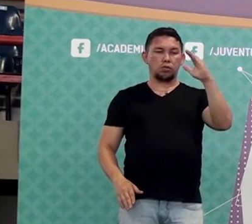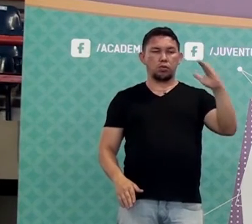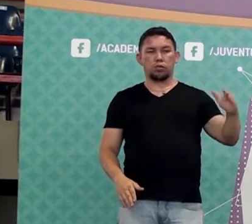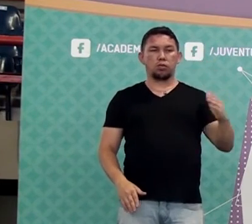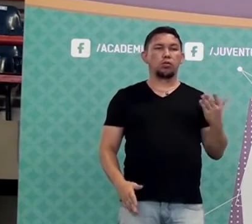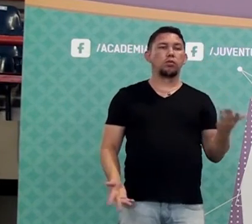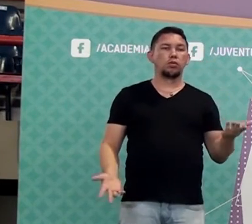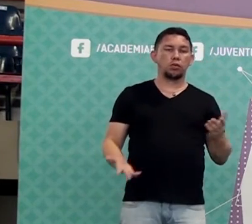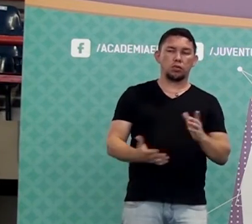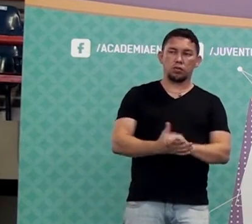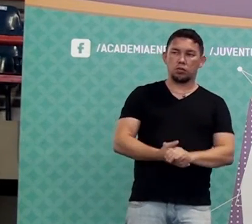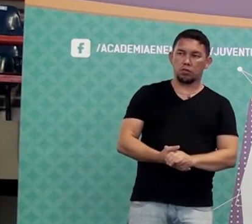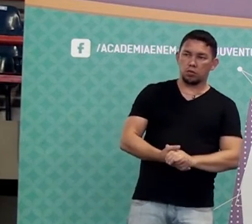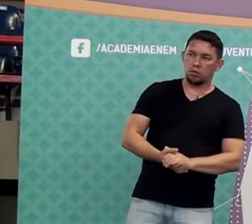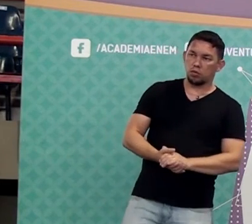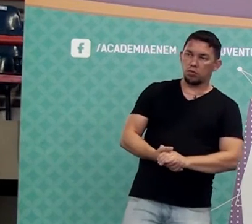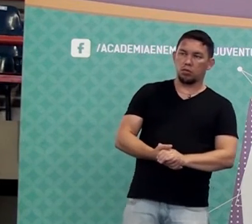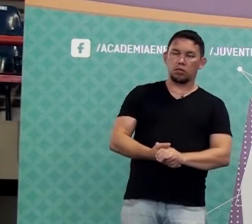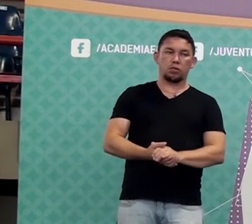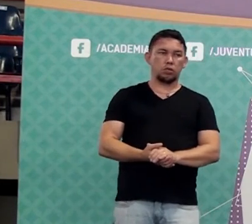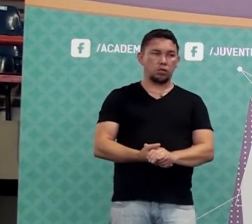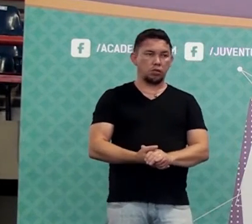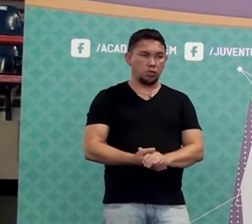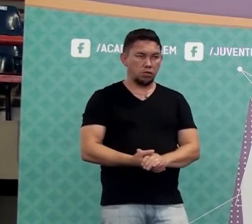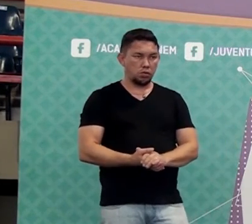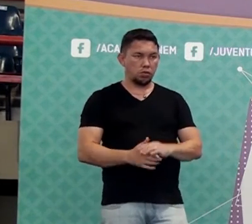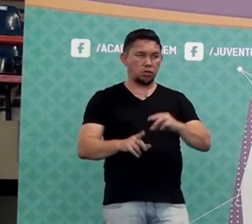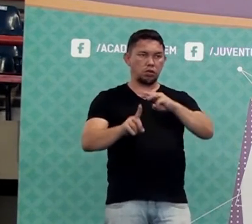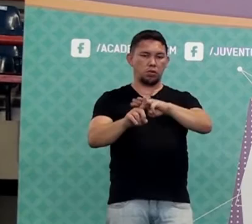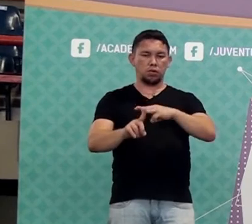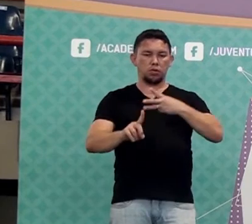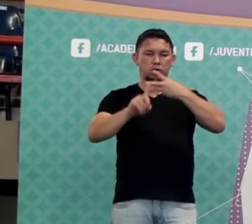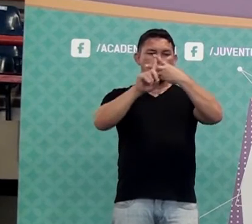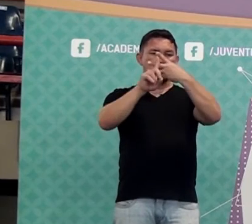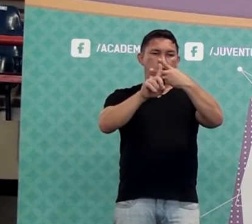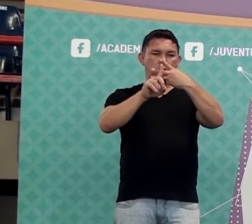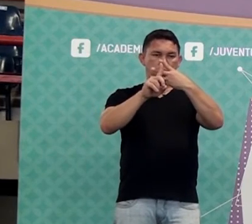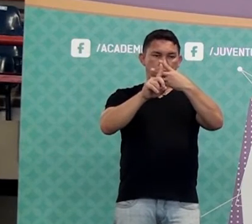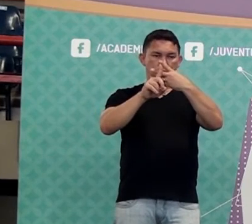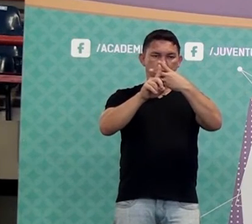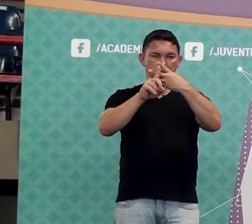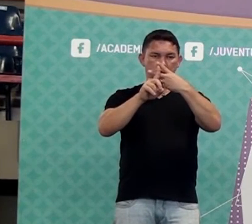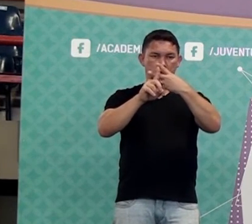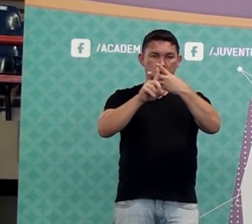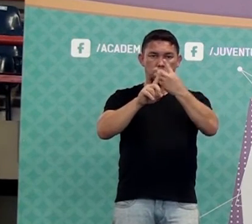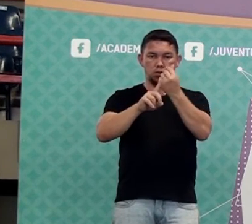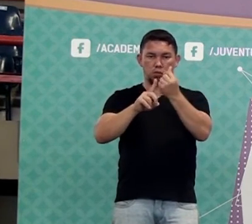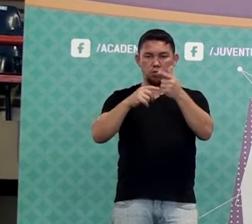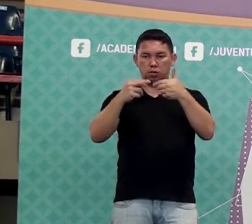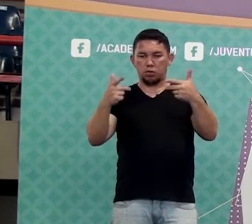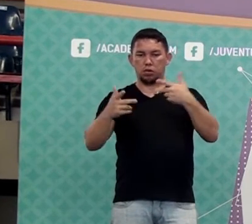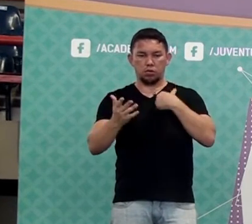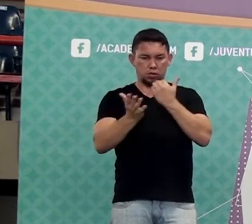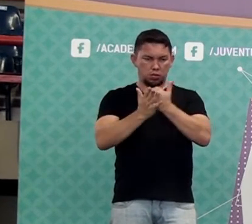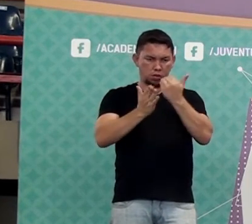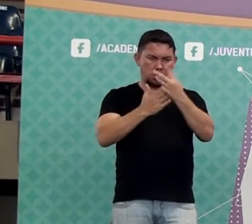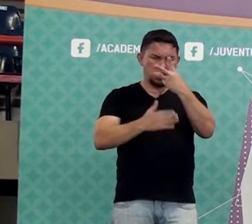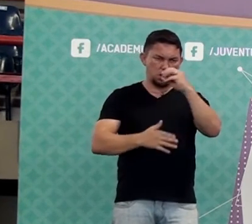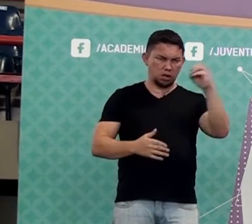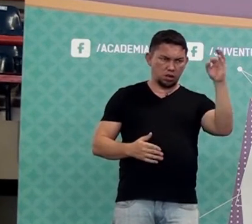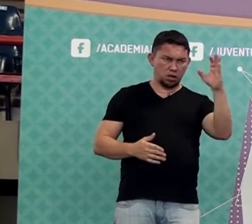você está dando um aumento de quantos por cento? Trezentos é? Cuidado, cuidado. Né? Presta atenção.